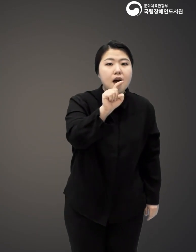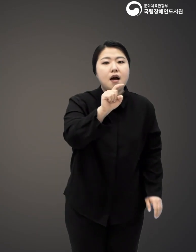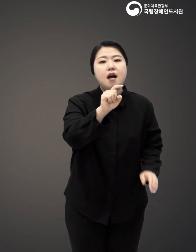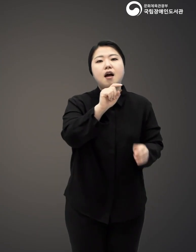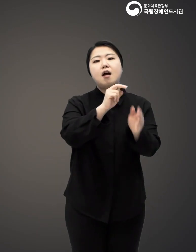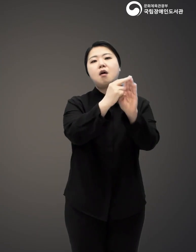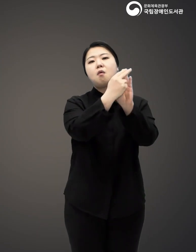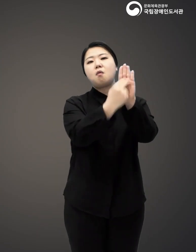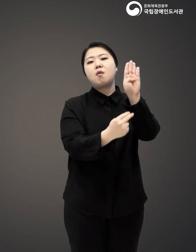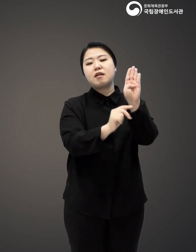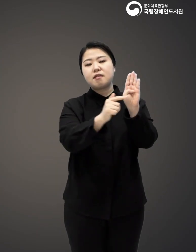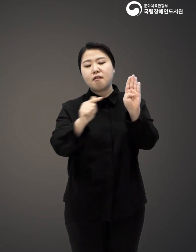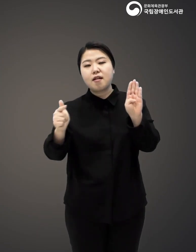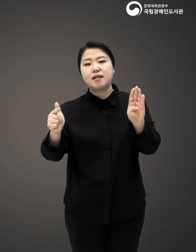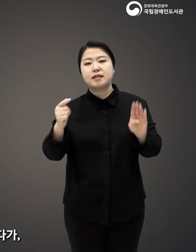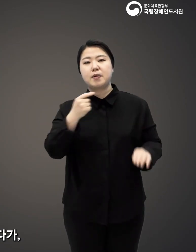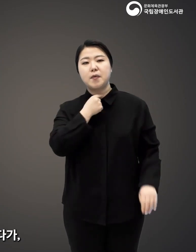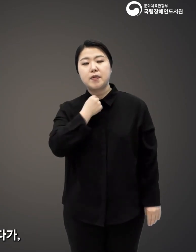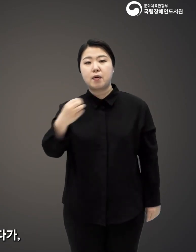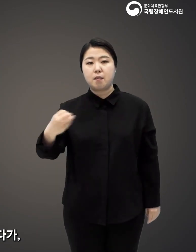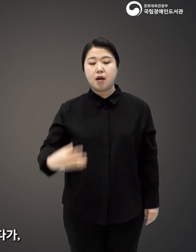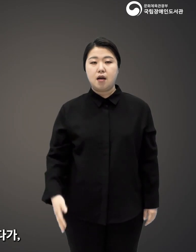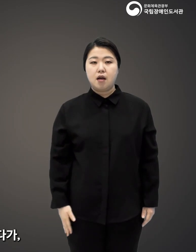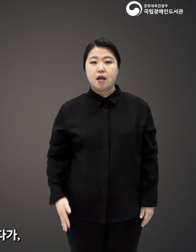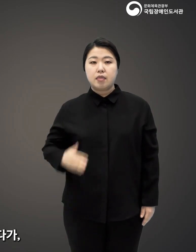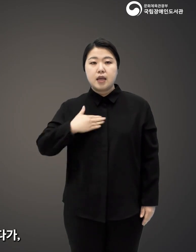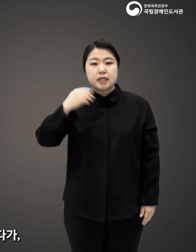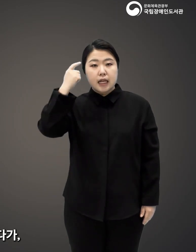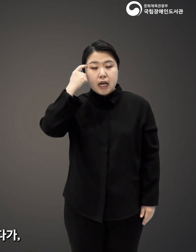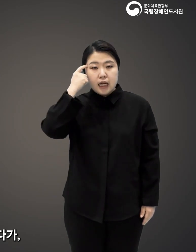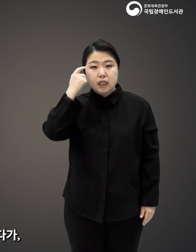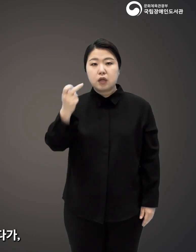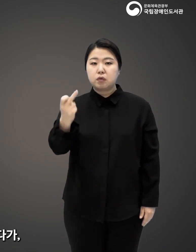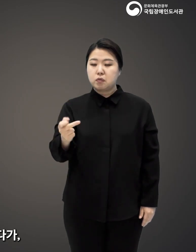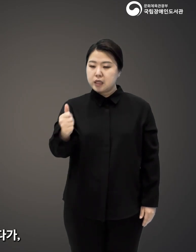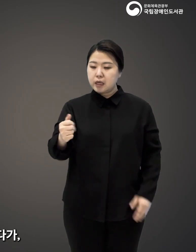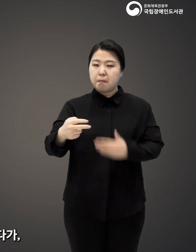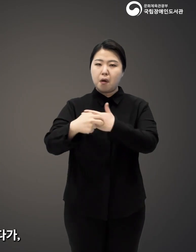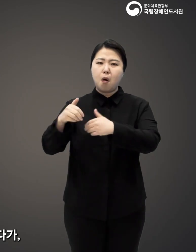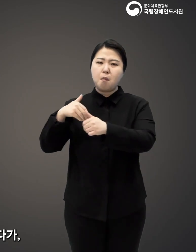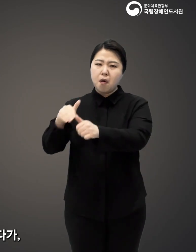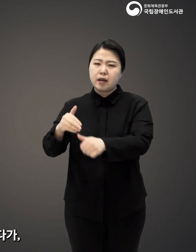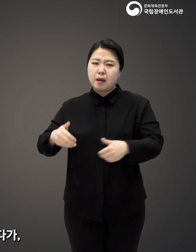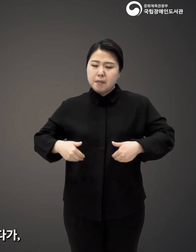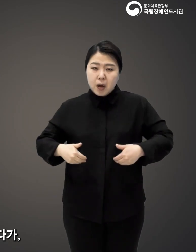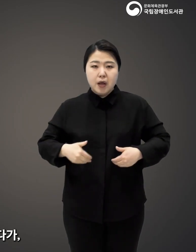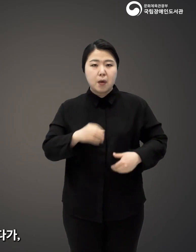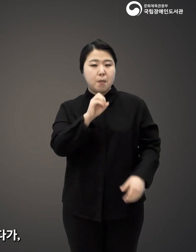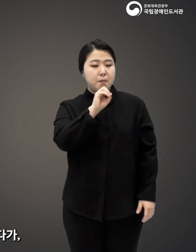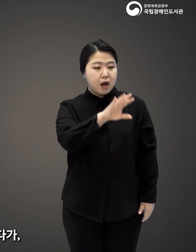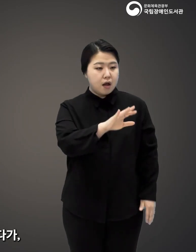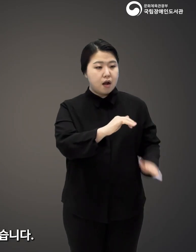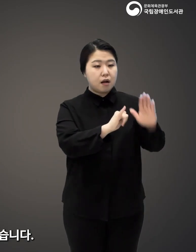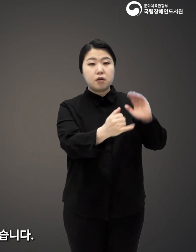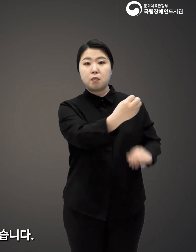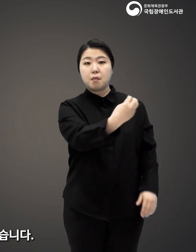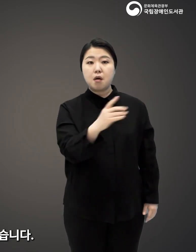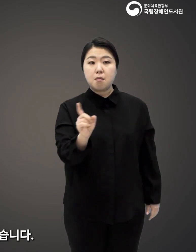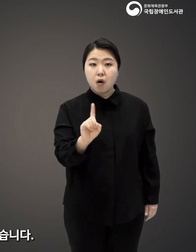해보겠대요. 저는 시동생이 치료를 받아야 한다고 가족들을 설득하다가